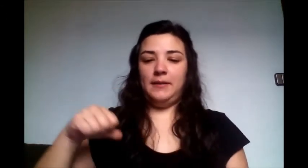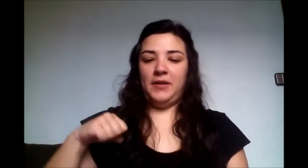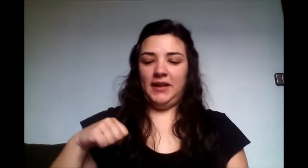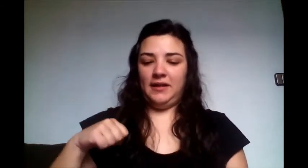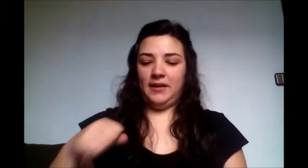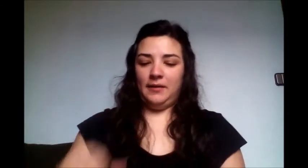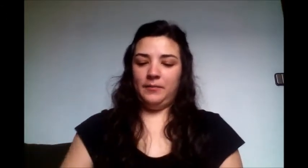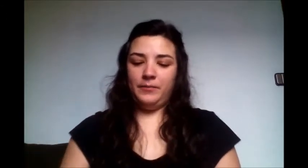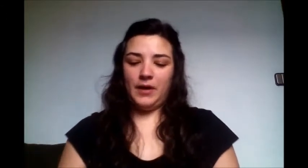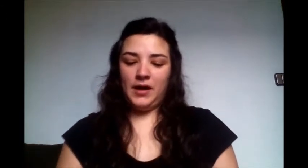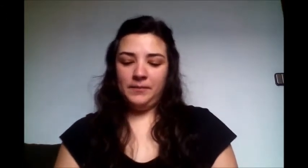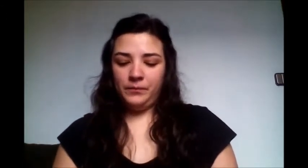Independiente, ¿vale?